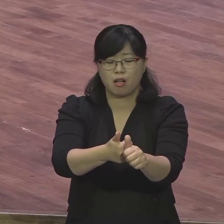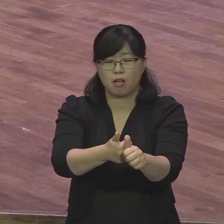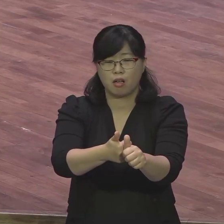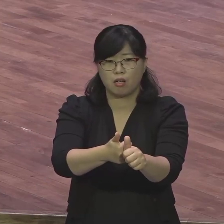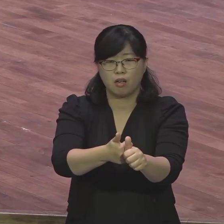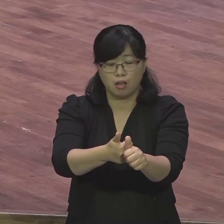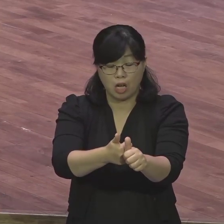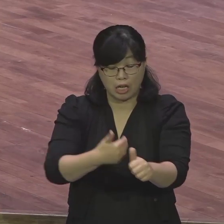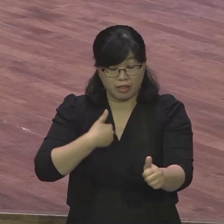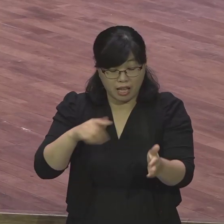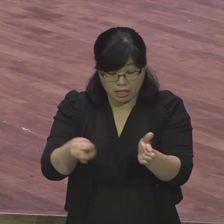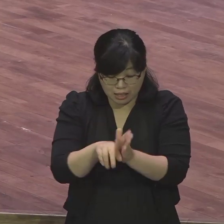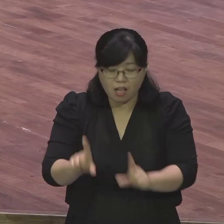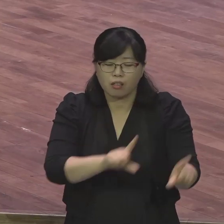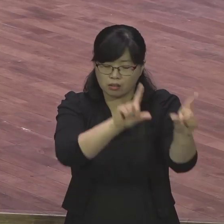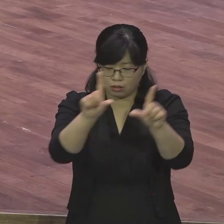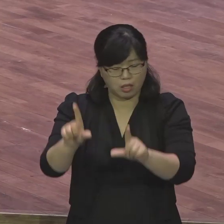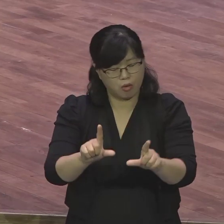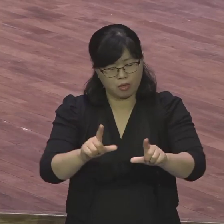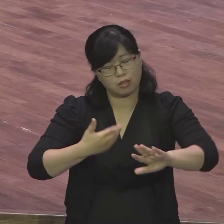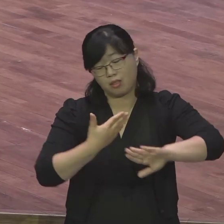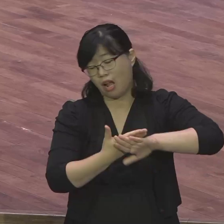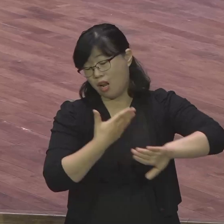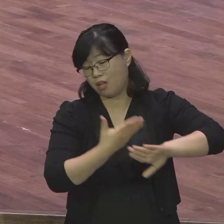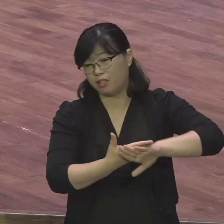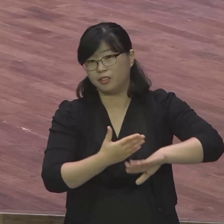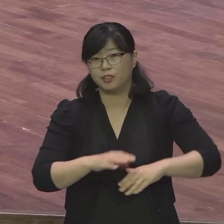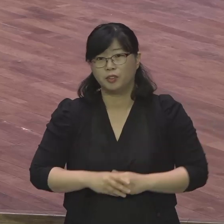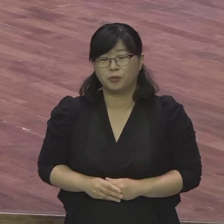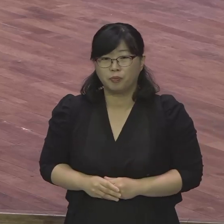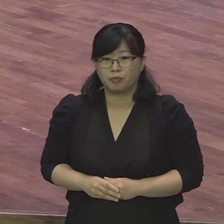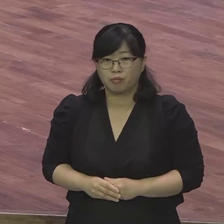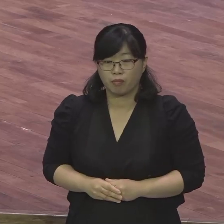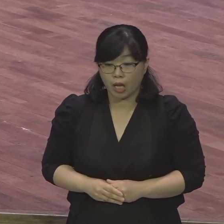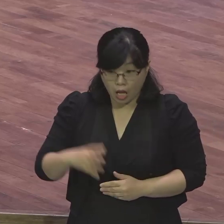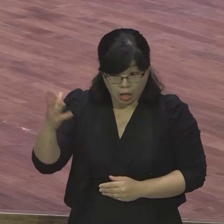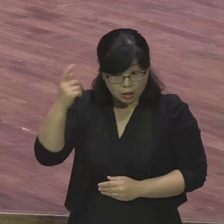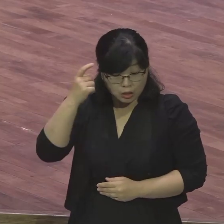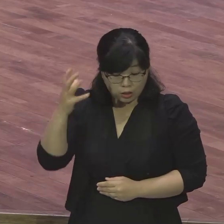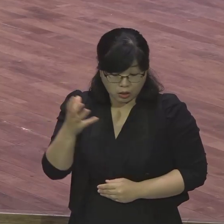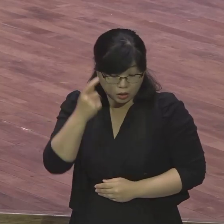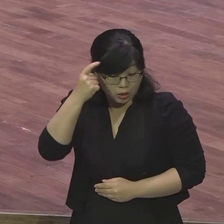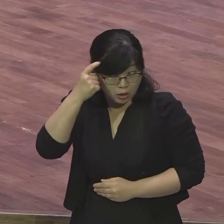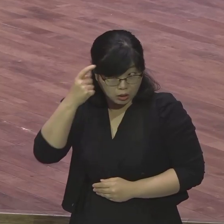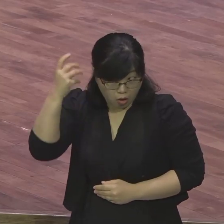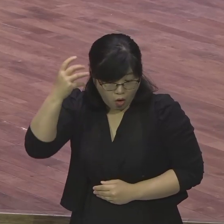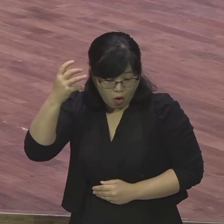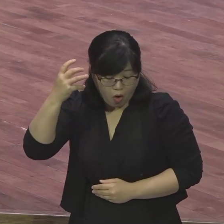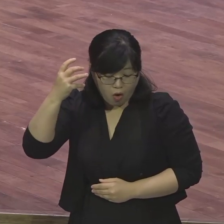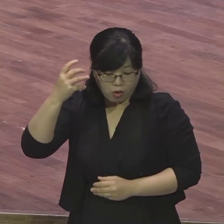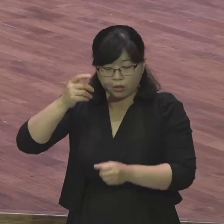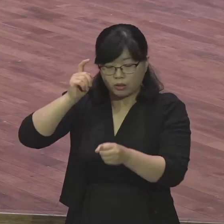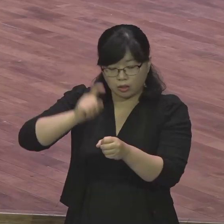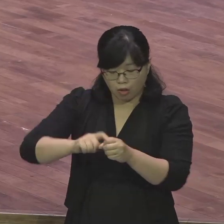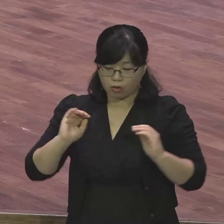있느냐 내 마음이 어디를 향하고 있느냐 그겁니다. 내가 어디를 두고 있느냐 여기에 따라 달라지게 되었어요.